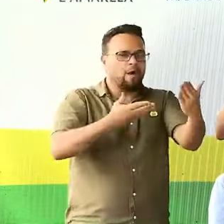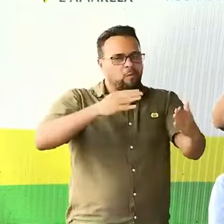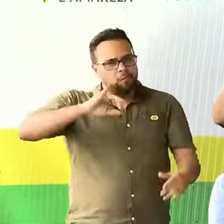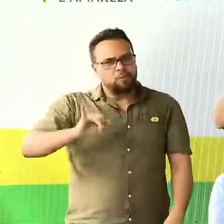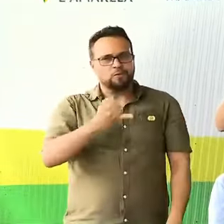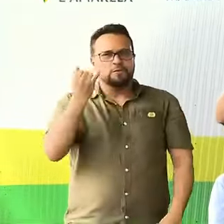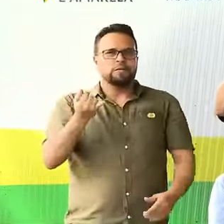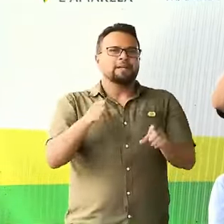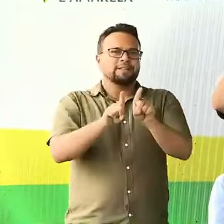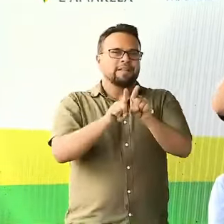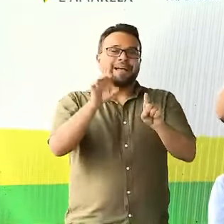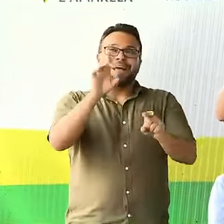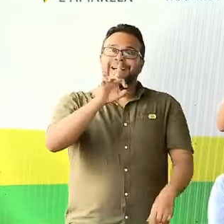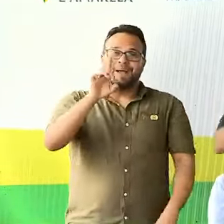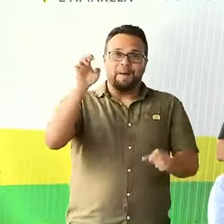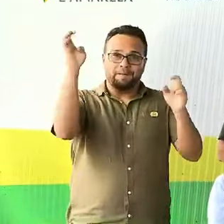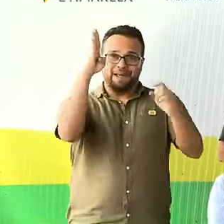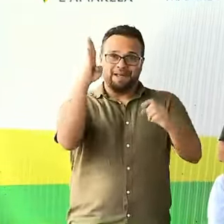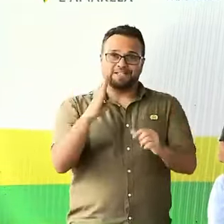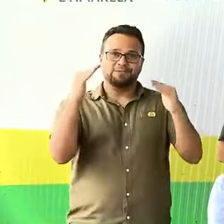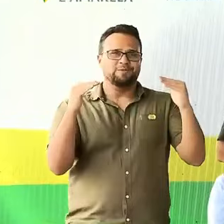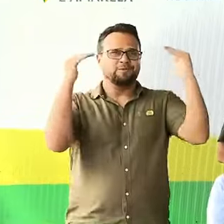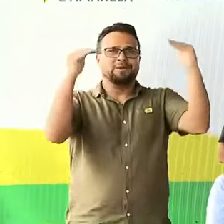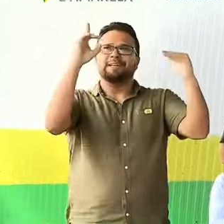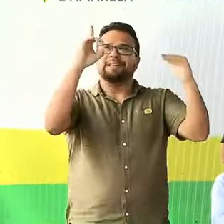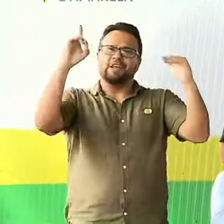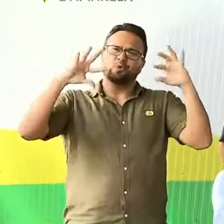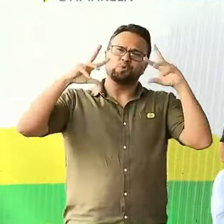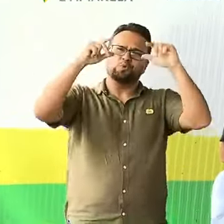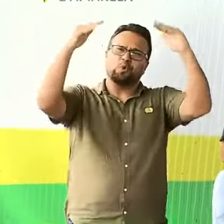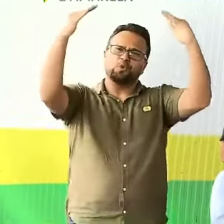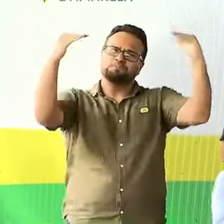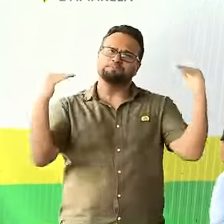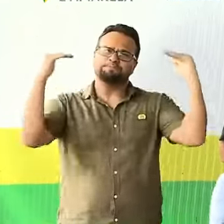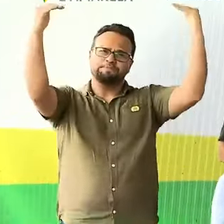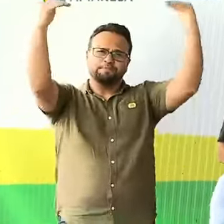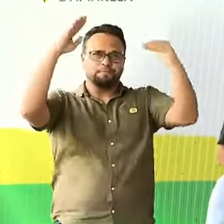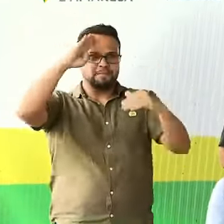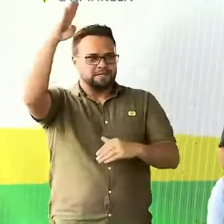oportunidade. Brasil acima de tudo, Deus acima de todos.